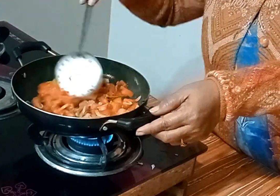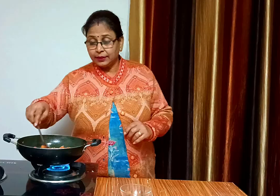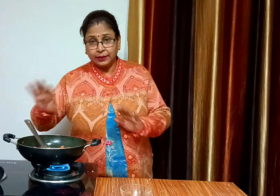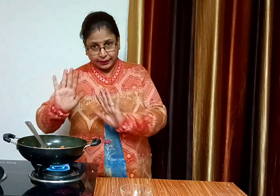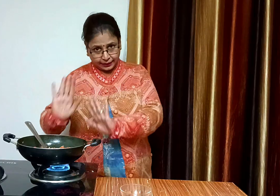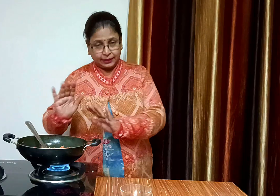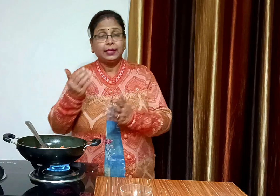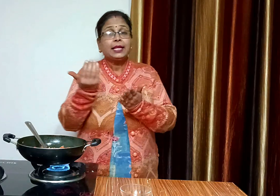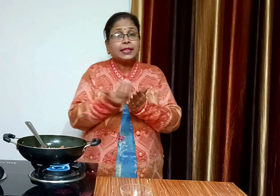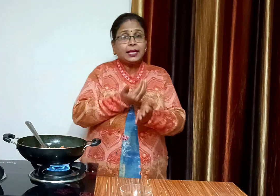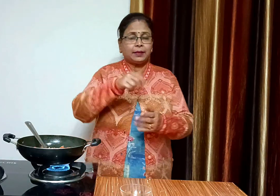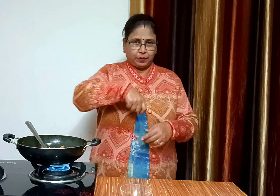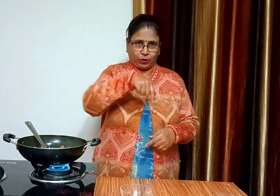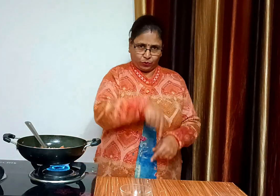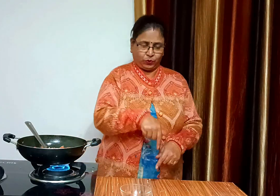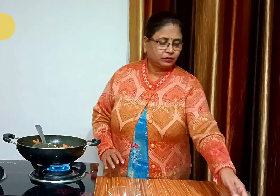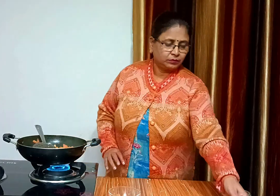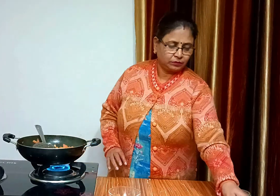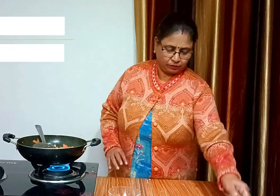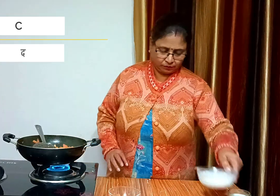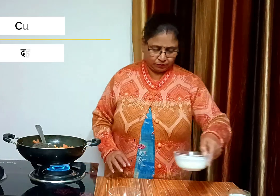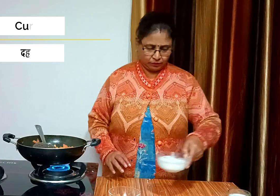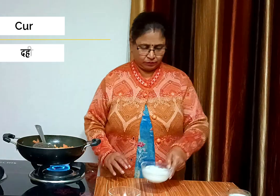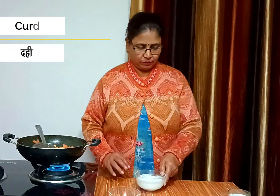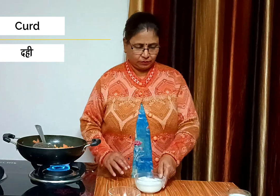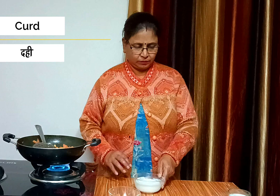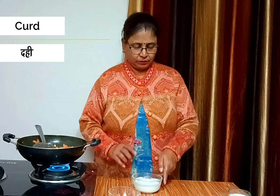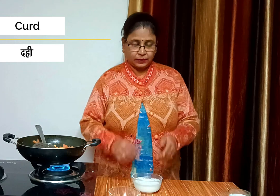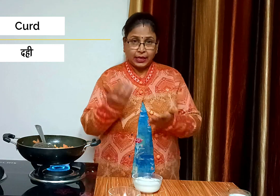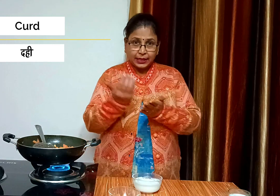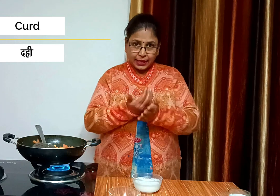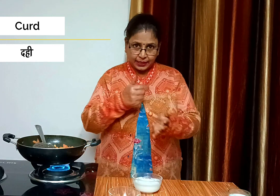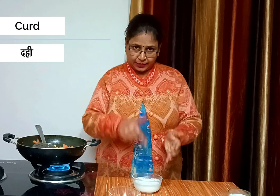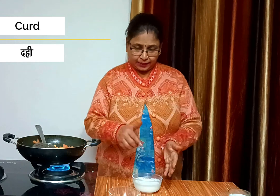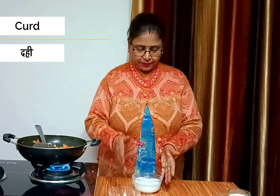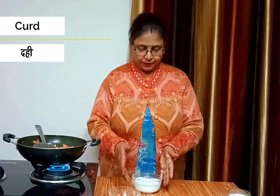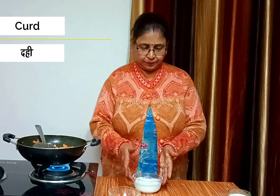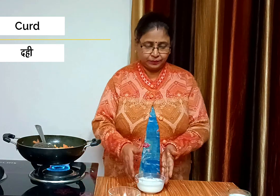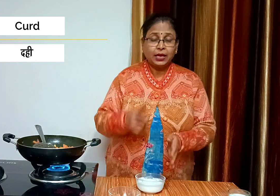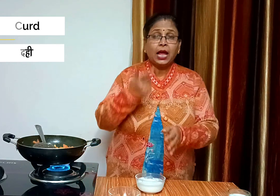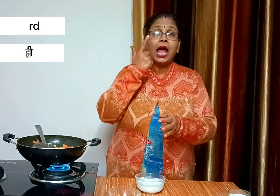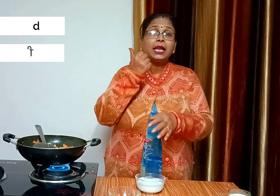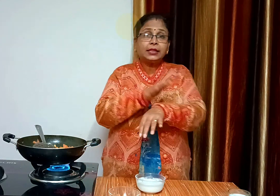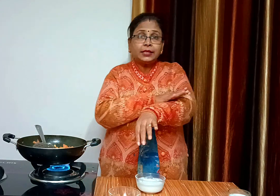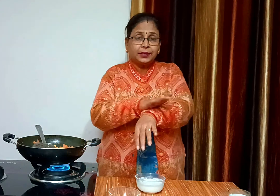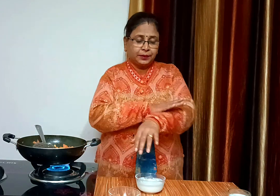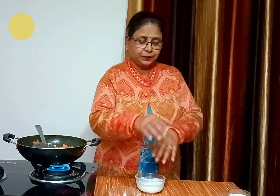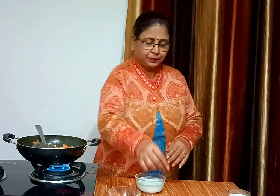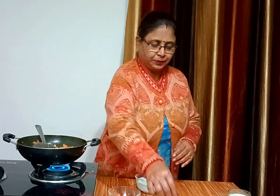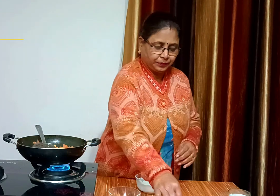जब तक टमाटर पक रहे हैं, तब तक हम धही मसाला बना लेते हैं इसके लिए एक चुथाई कप धही लेंगे अब